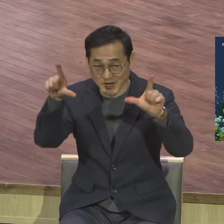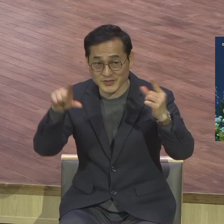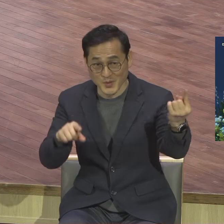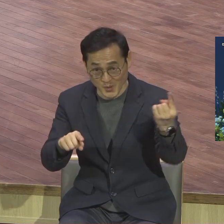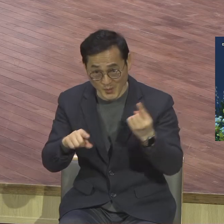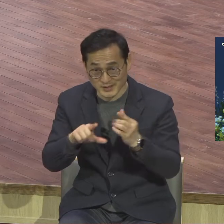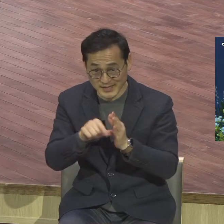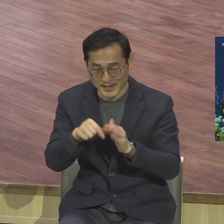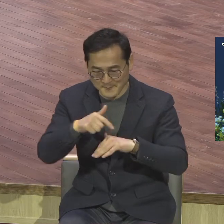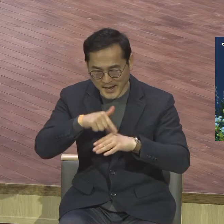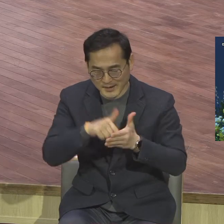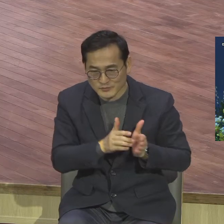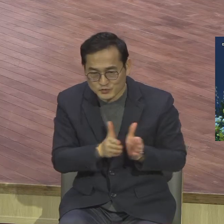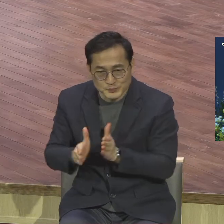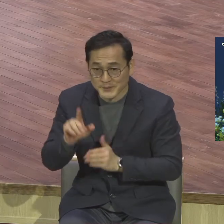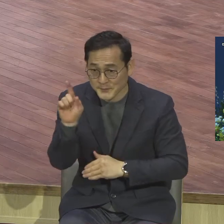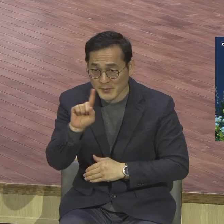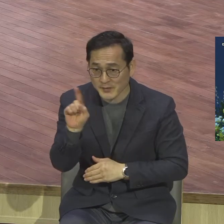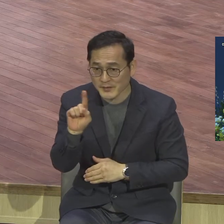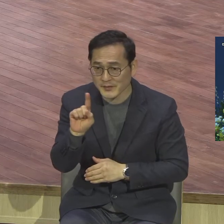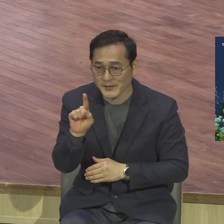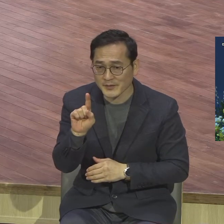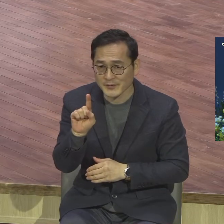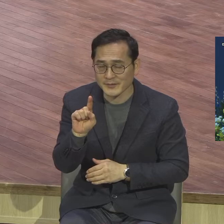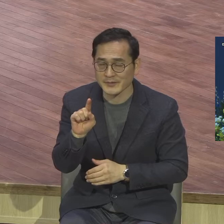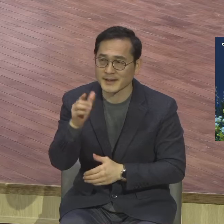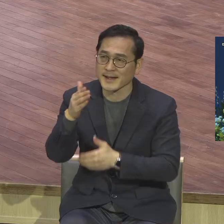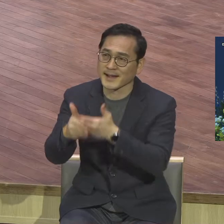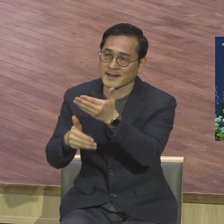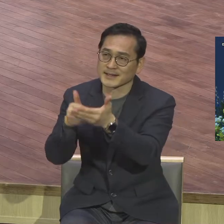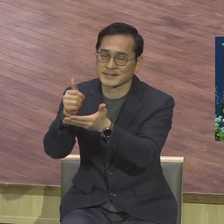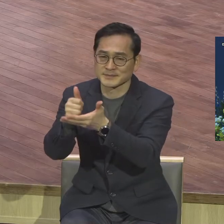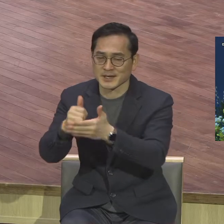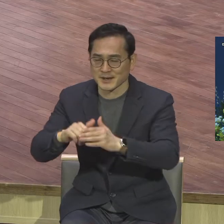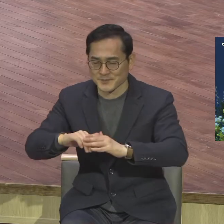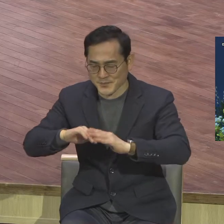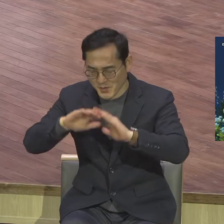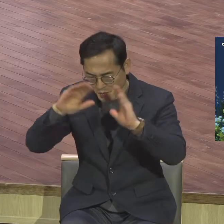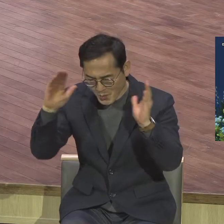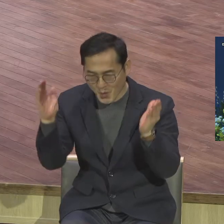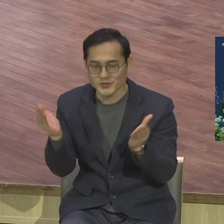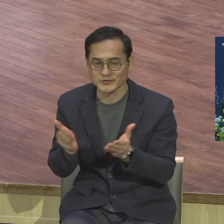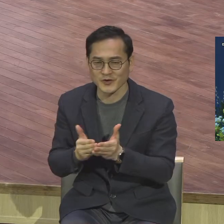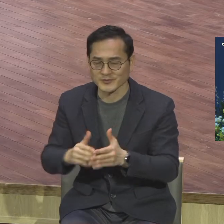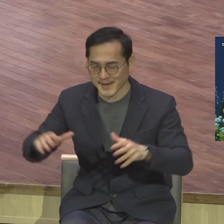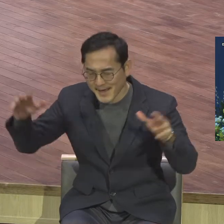그것이 뭐냐 하나님은 모든 것을 합력하여 선을 이루신다